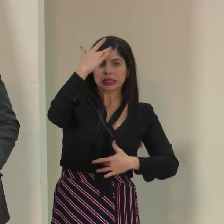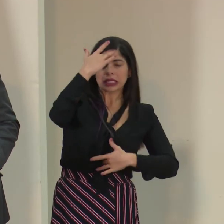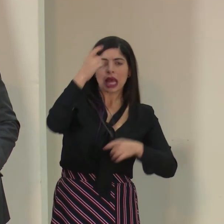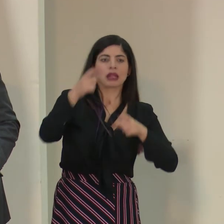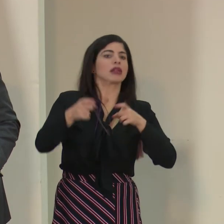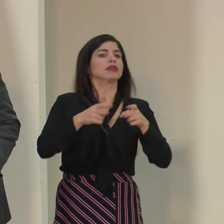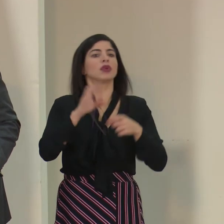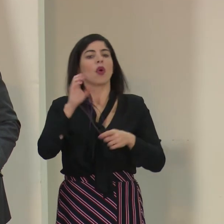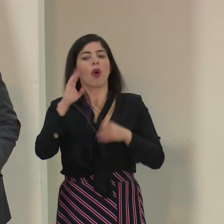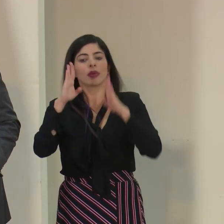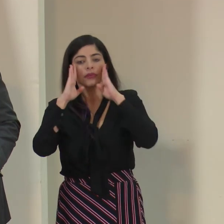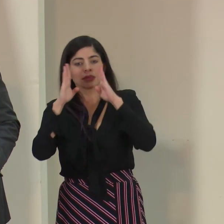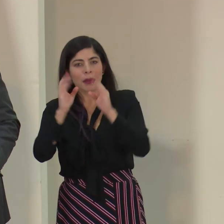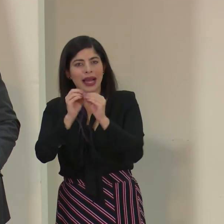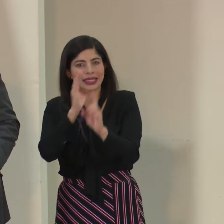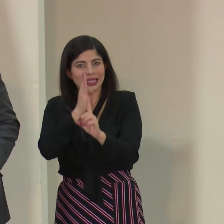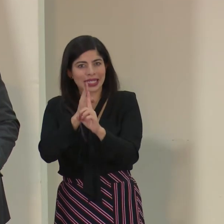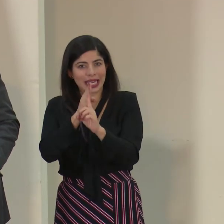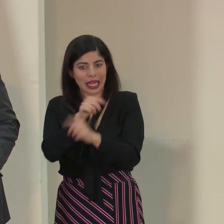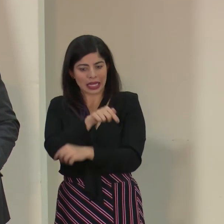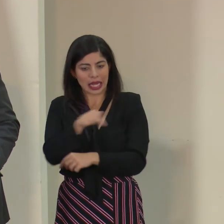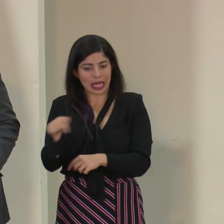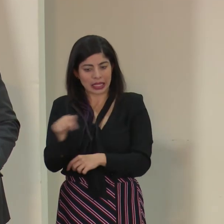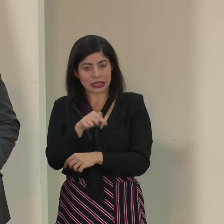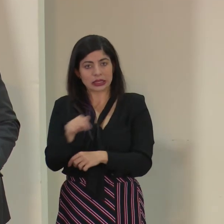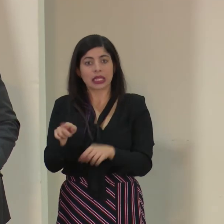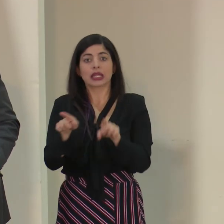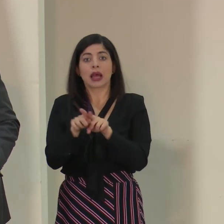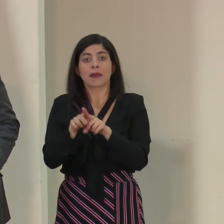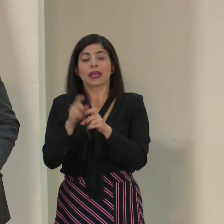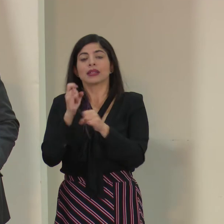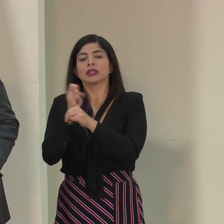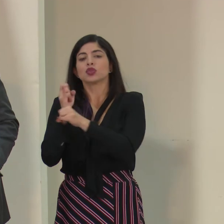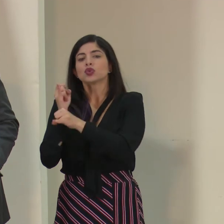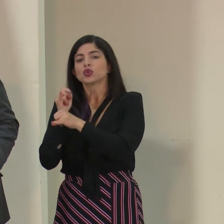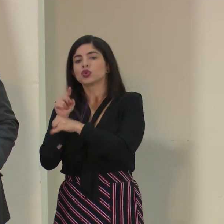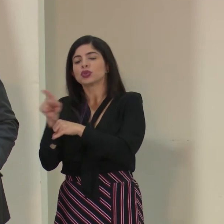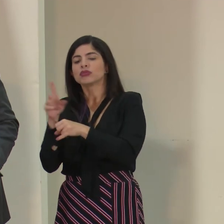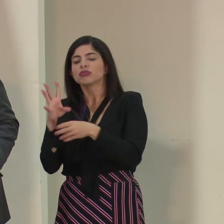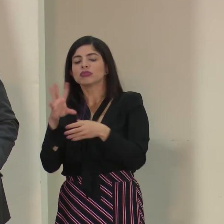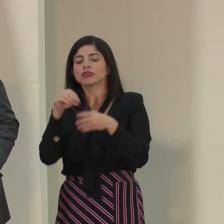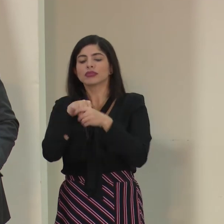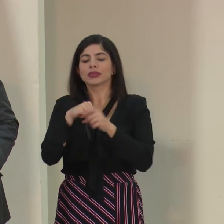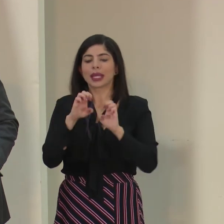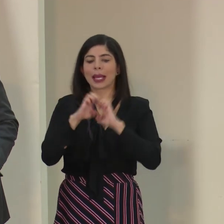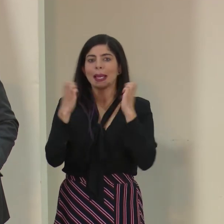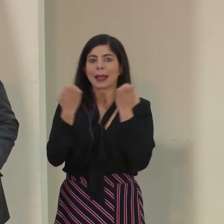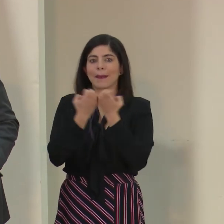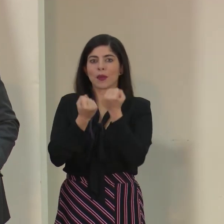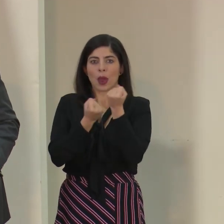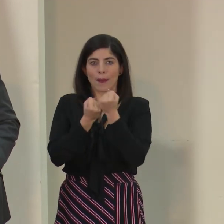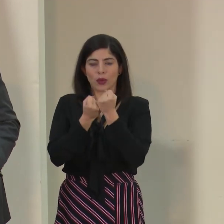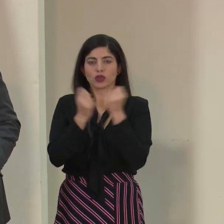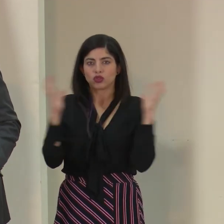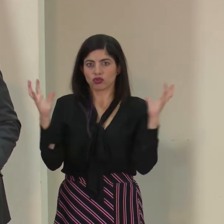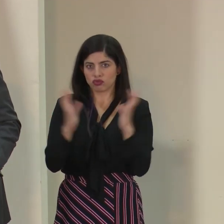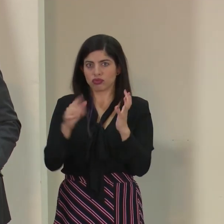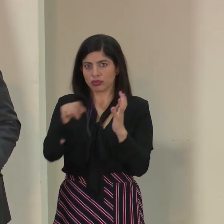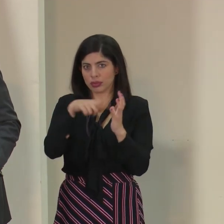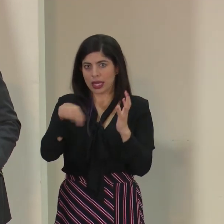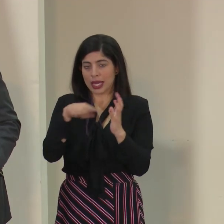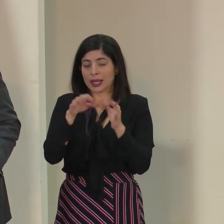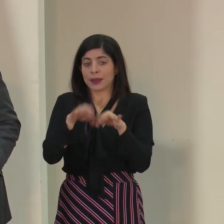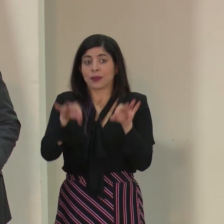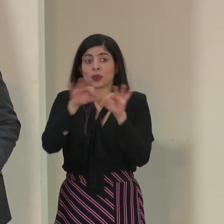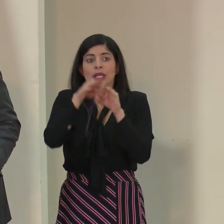las atenciones directas y una serie de instituciones que forman parte del equipo de apoyo. Es importante